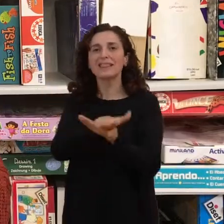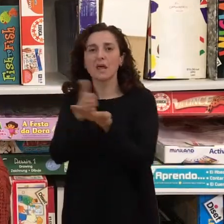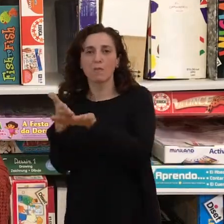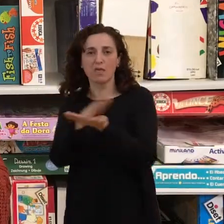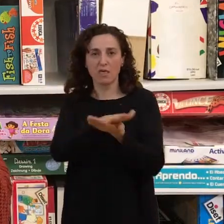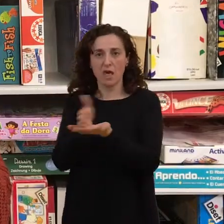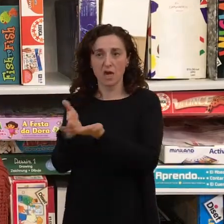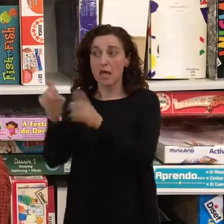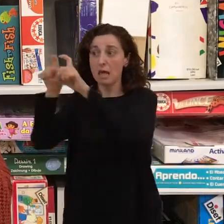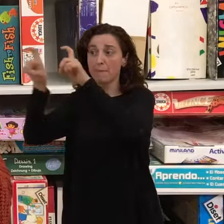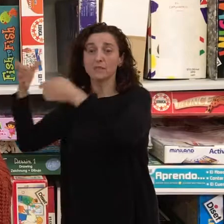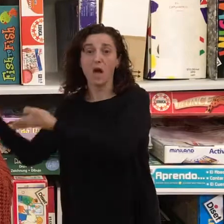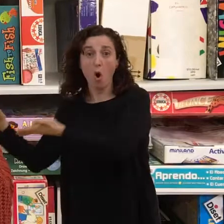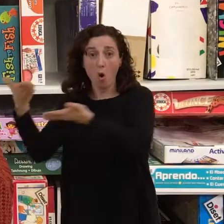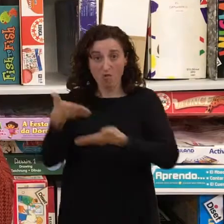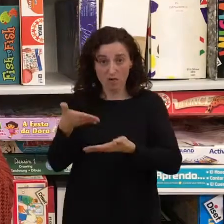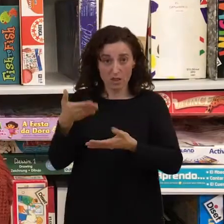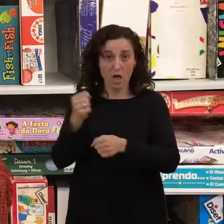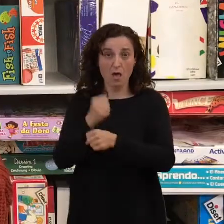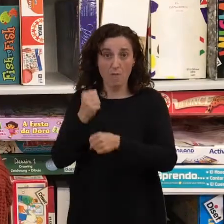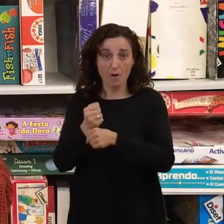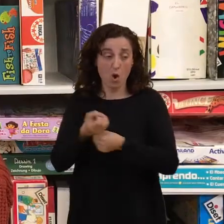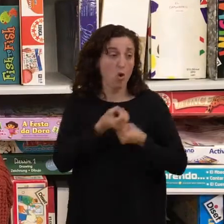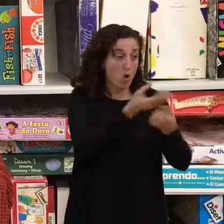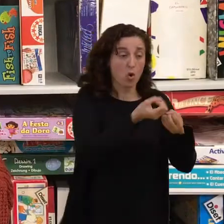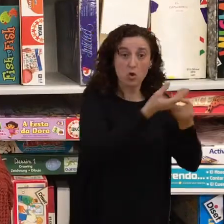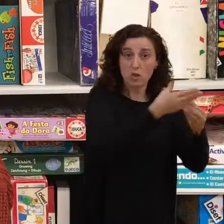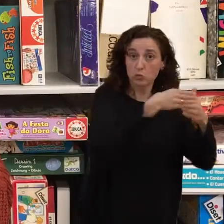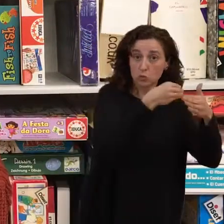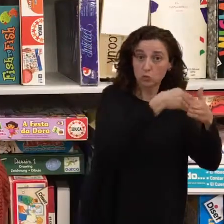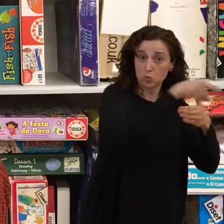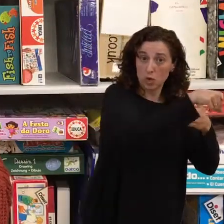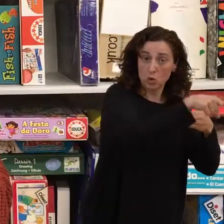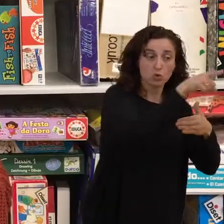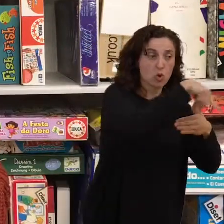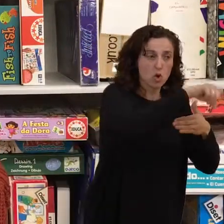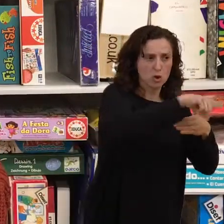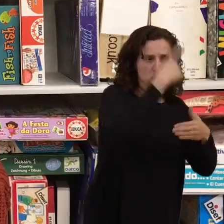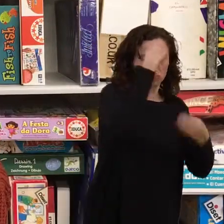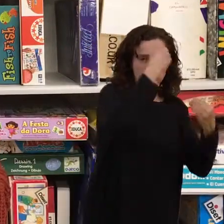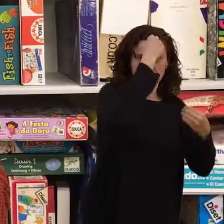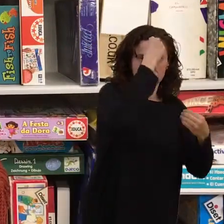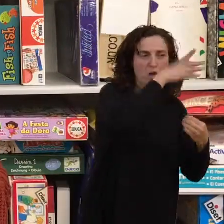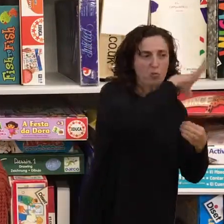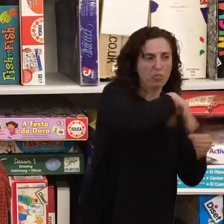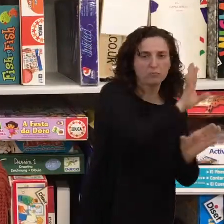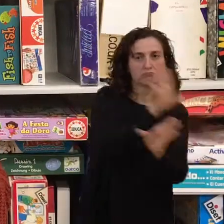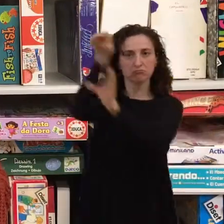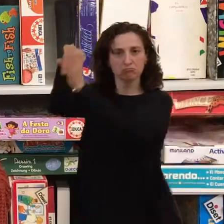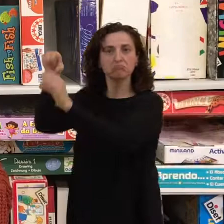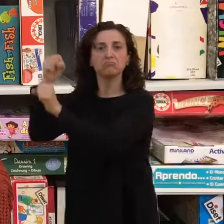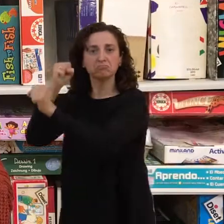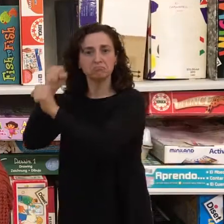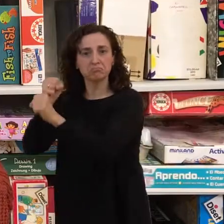empleo que mandan las empresas, informar a los usuarios con el fin de que las personas hordas puedan insertarse en el mundo laboral.